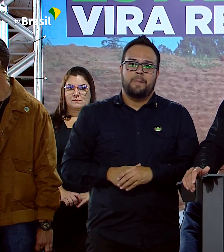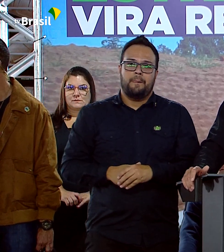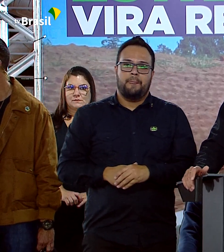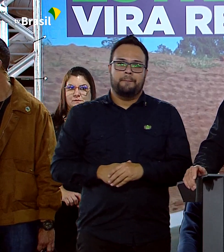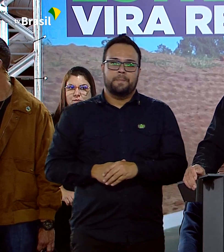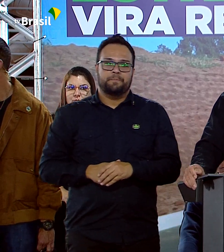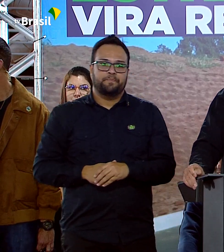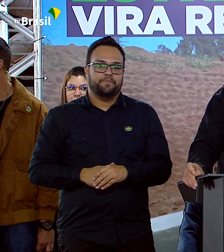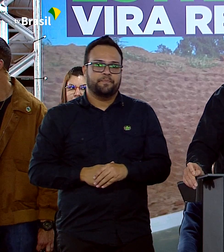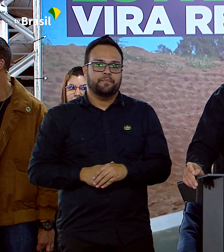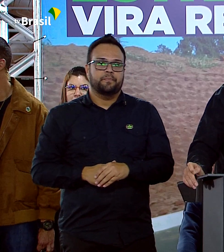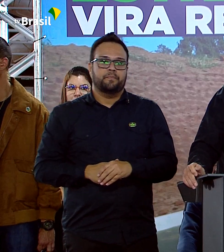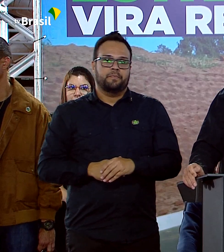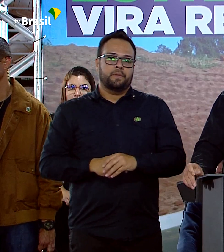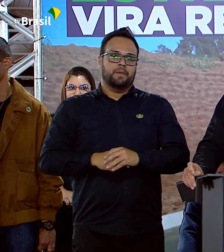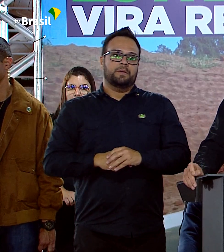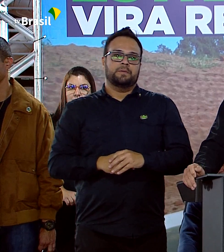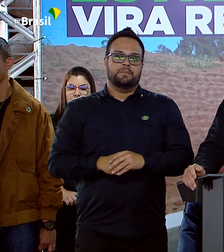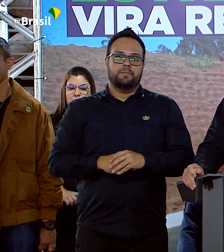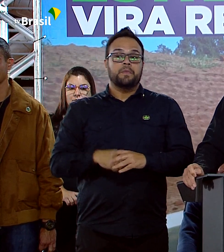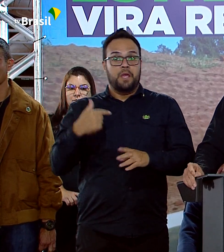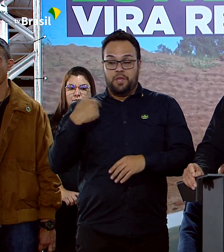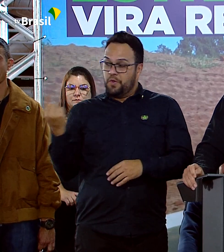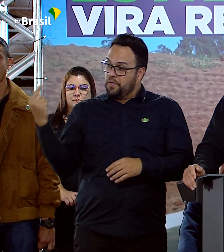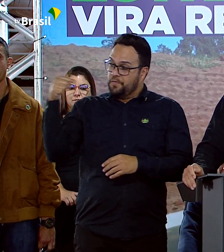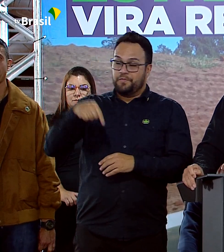Essa passagem para o Moarama,